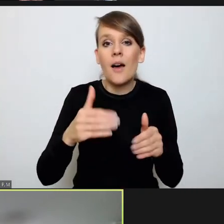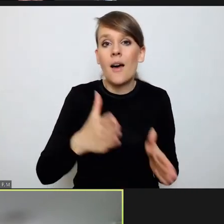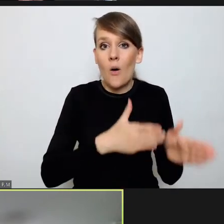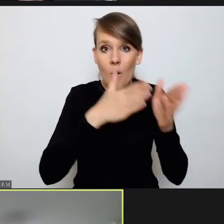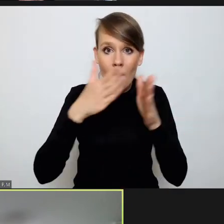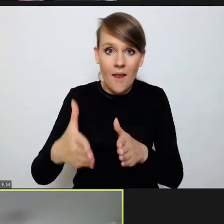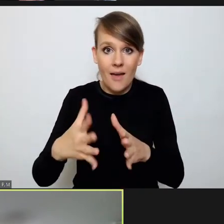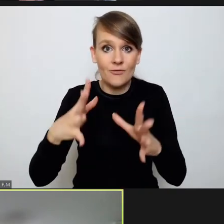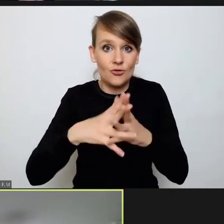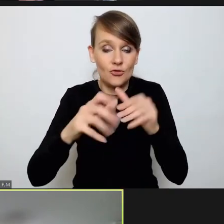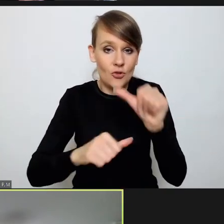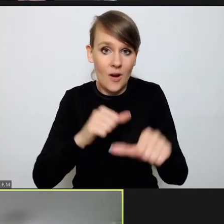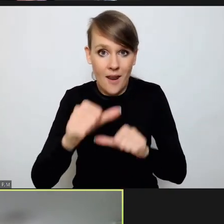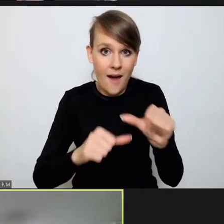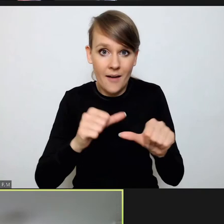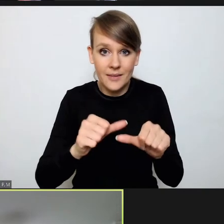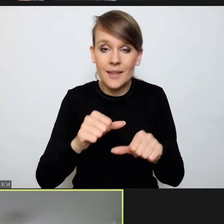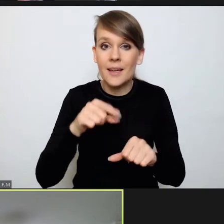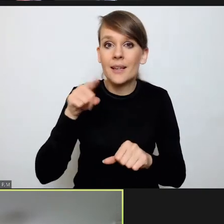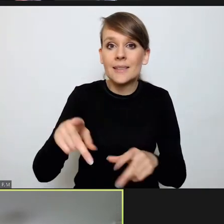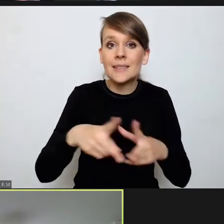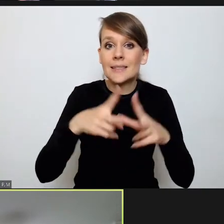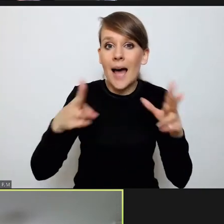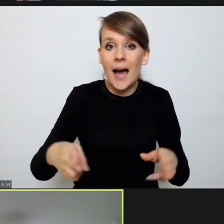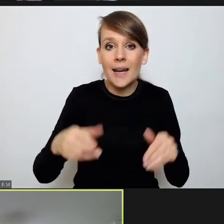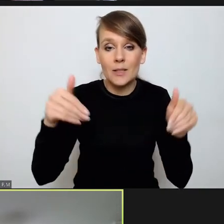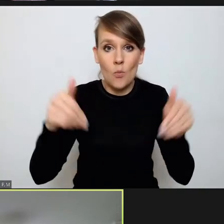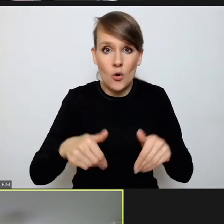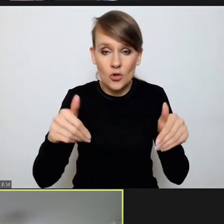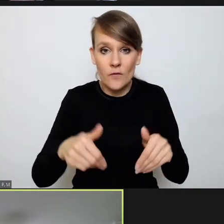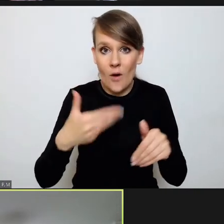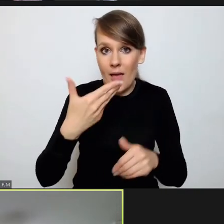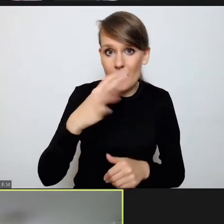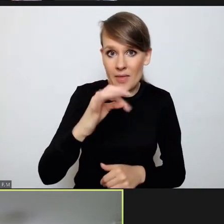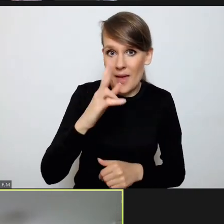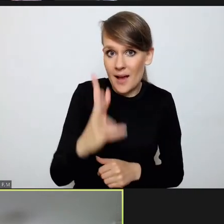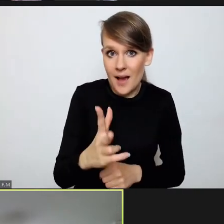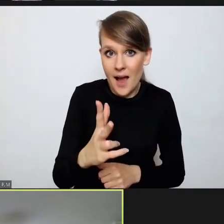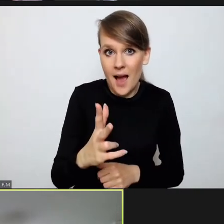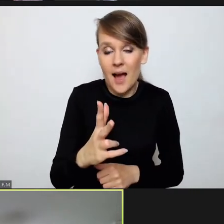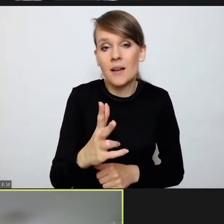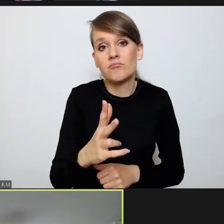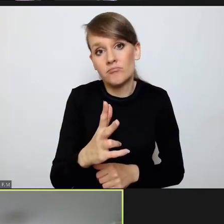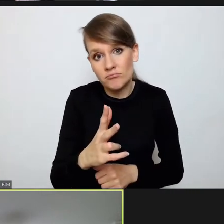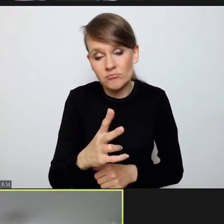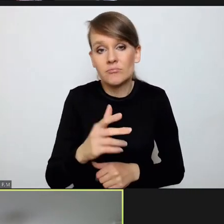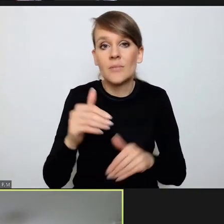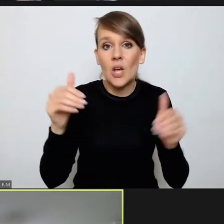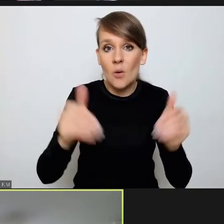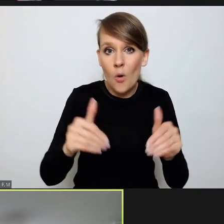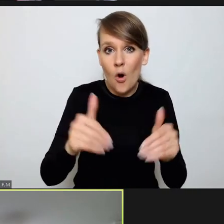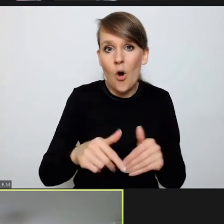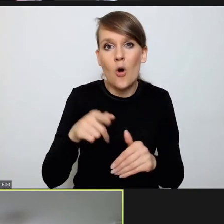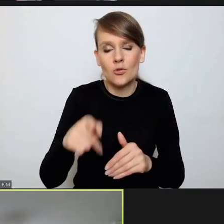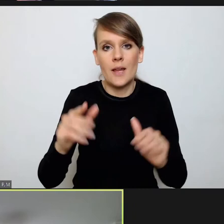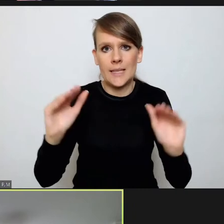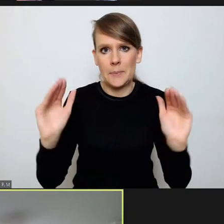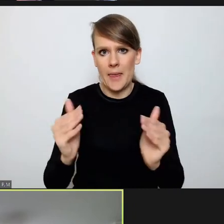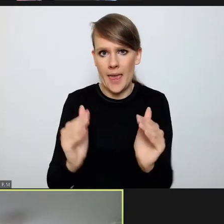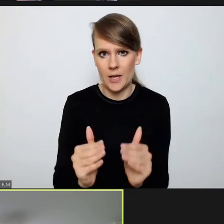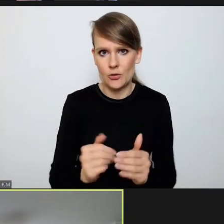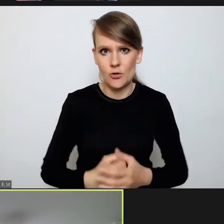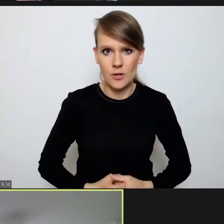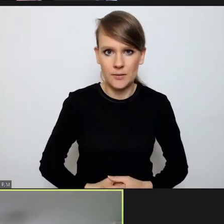dekadą ten zakres możliwości MTK mimo wszystko się coraz bardziej zmniejsza?